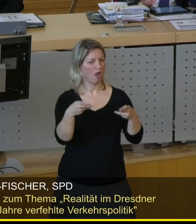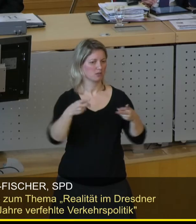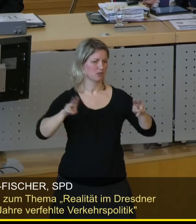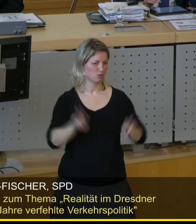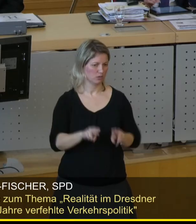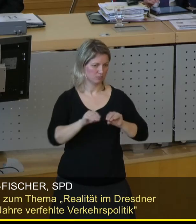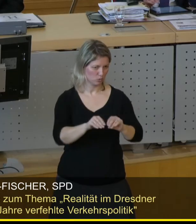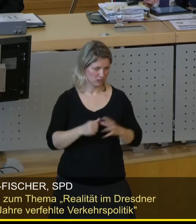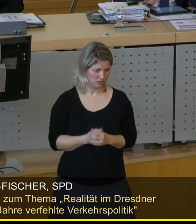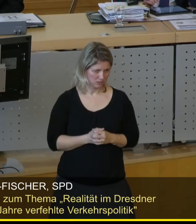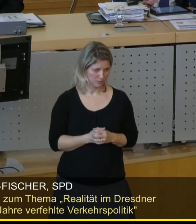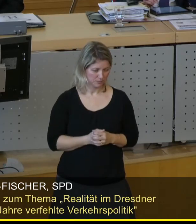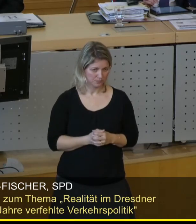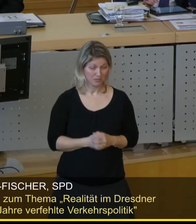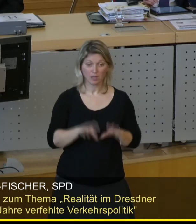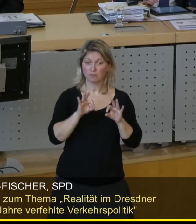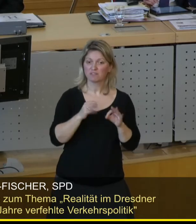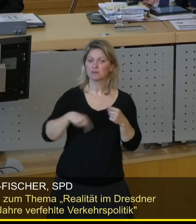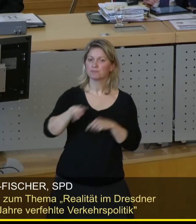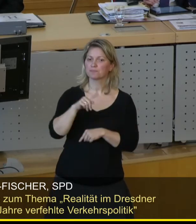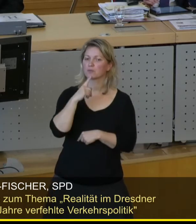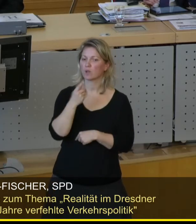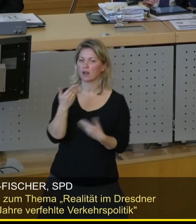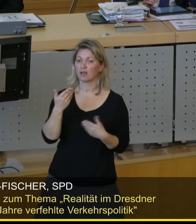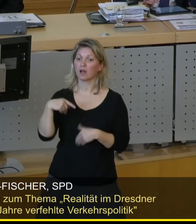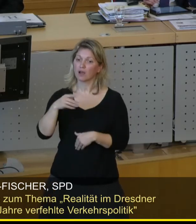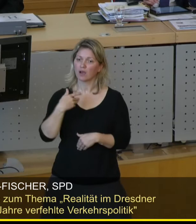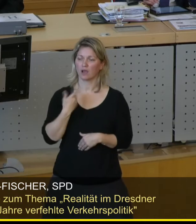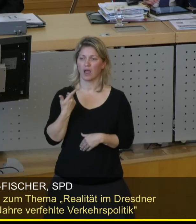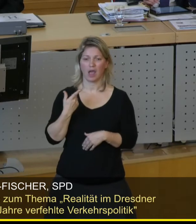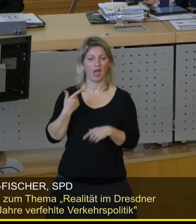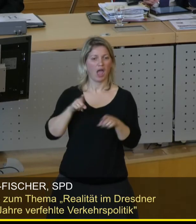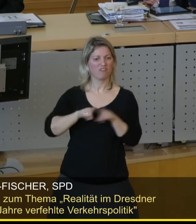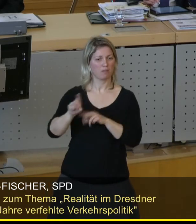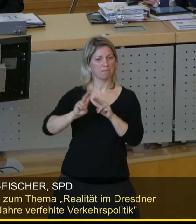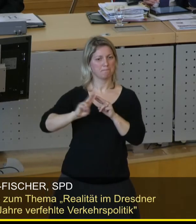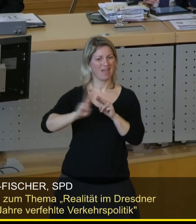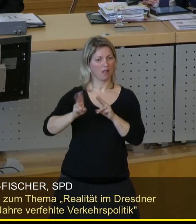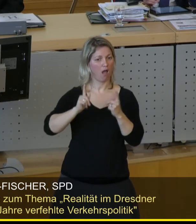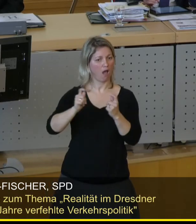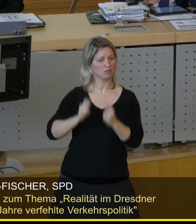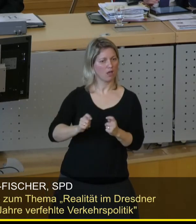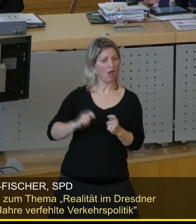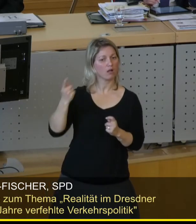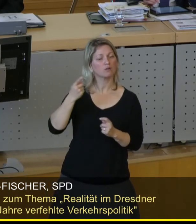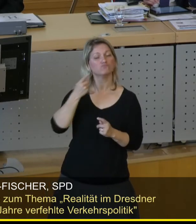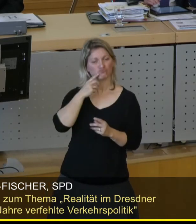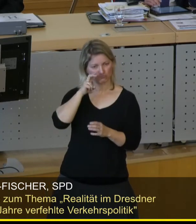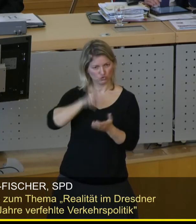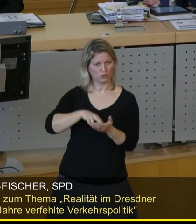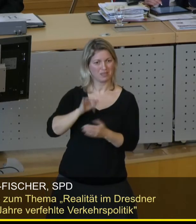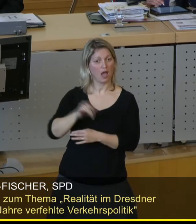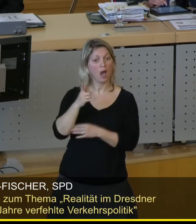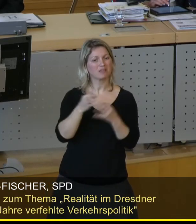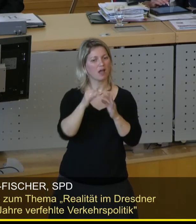A, würde ich A dafür werben, unsere Qualifikationen des FDP-Pendlerantrags zuzustimmen. Aber noch viel wichtiger, wir haben heute auf